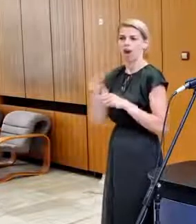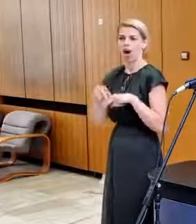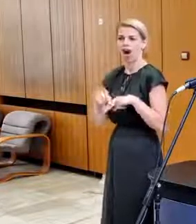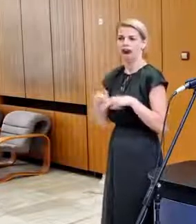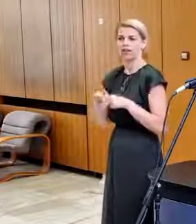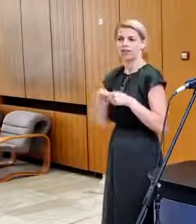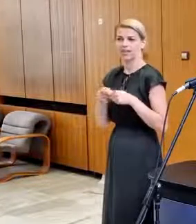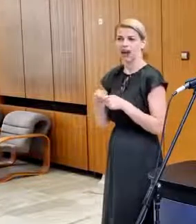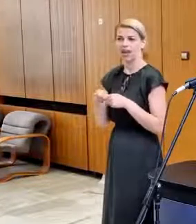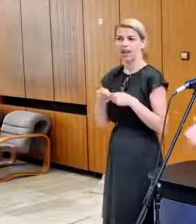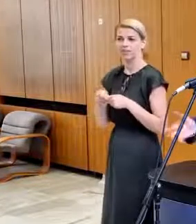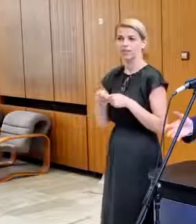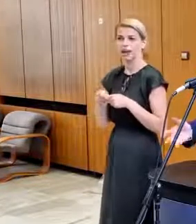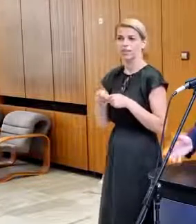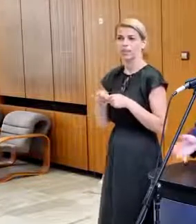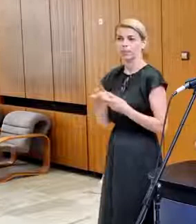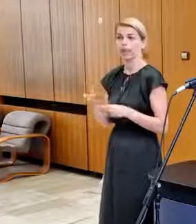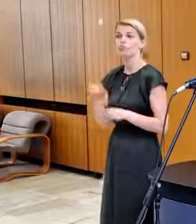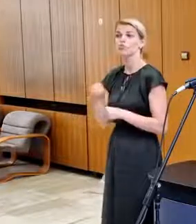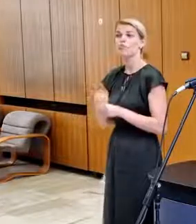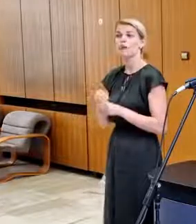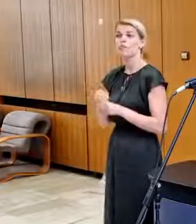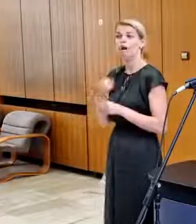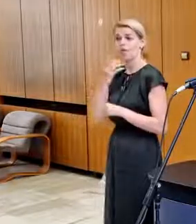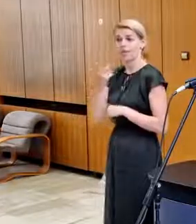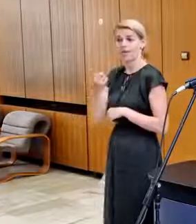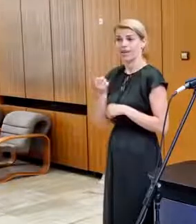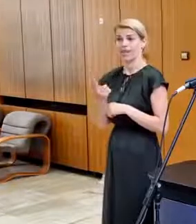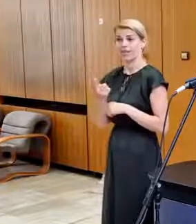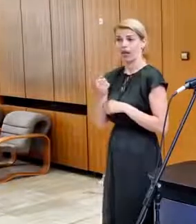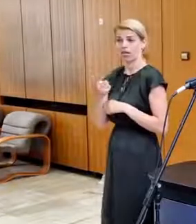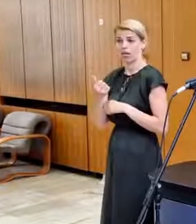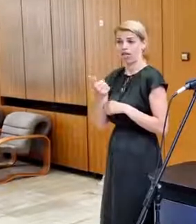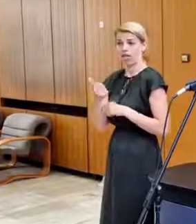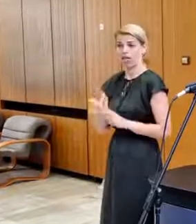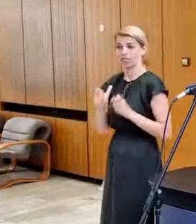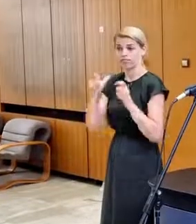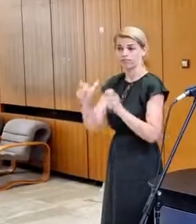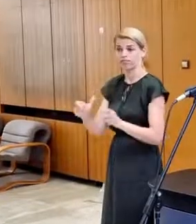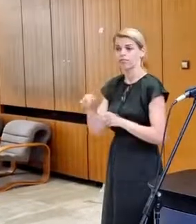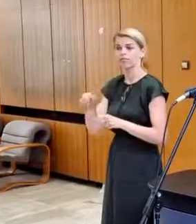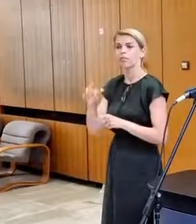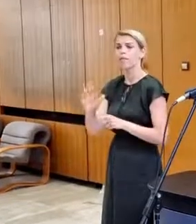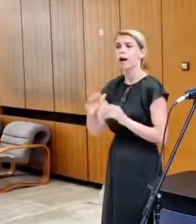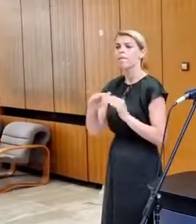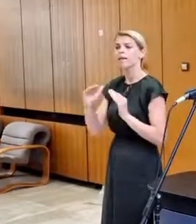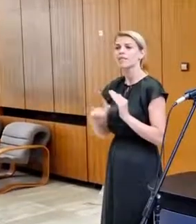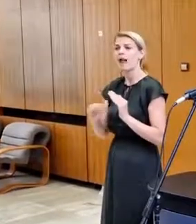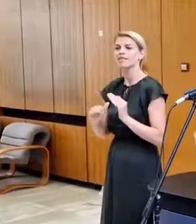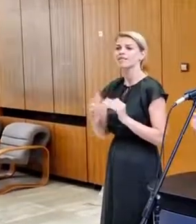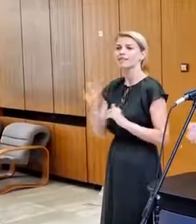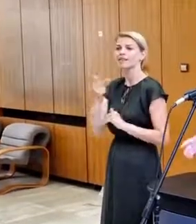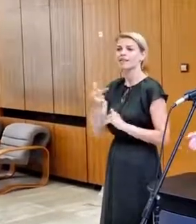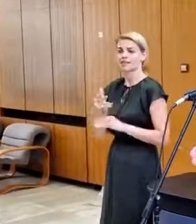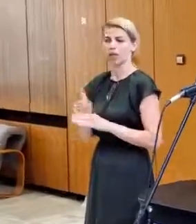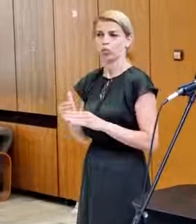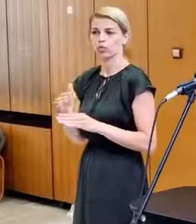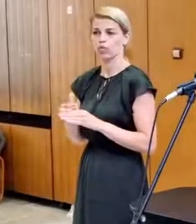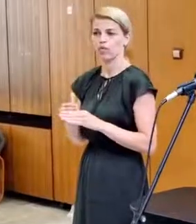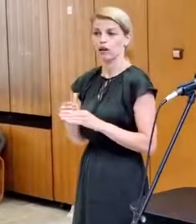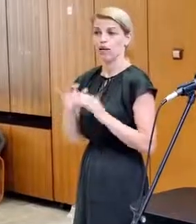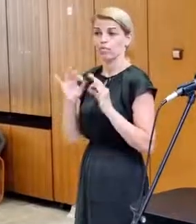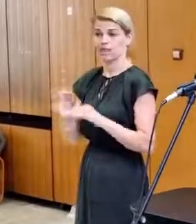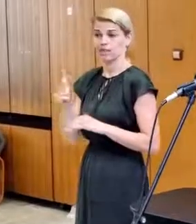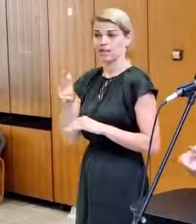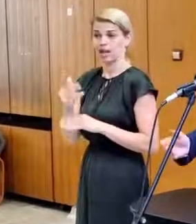hovorí, že musíme do ťažké mechanizované brigády dať jeden tankový prápor a tankový prápor má minimalisticky 30 kusov a to je presne 30 kusov,